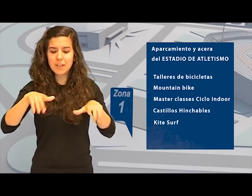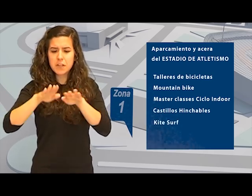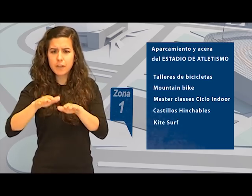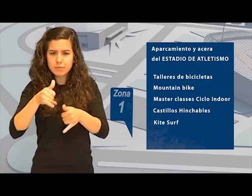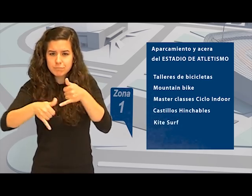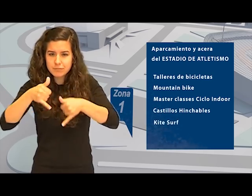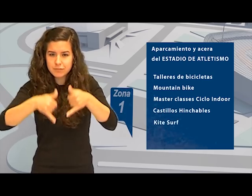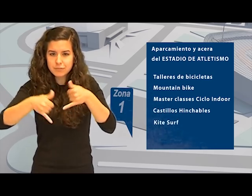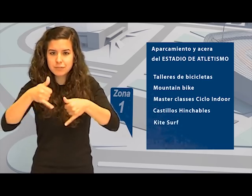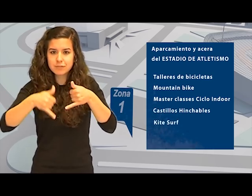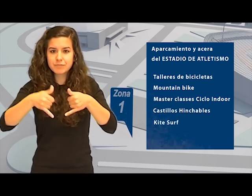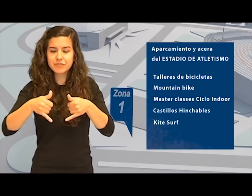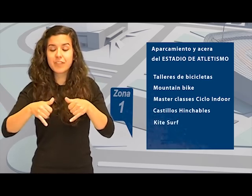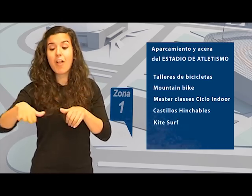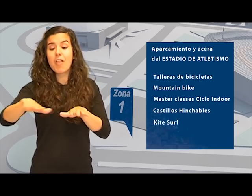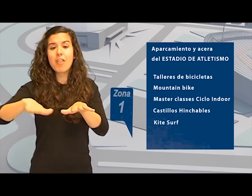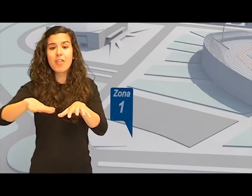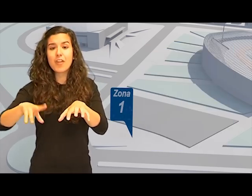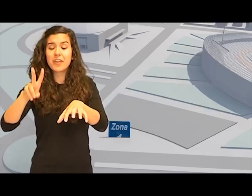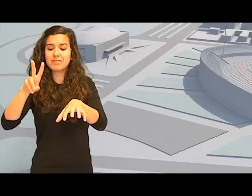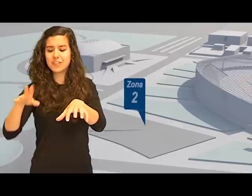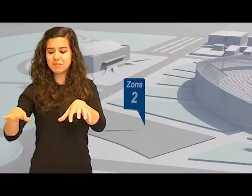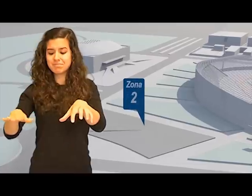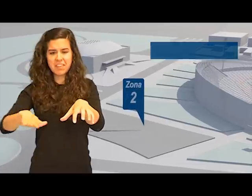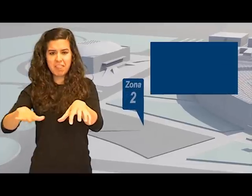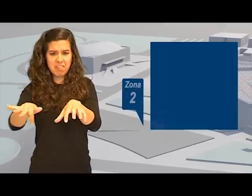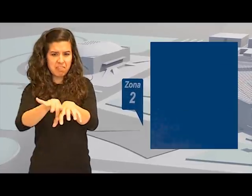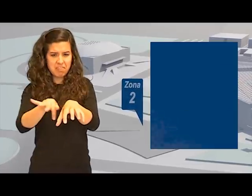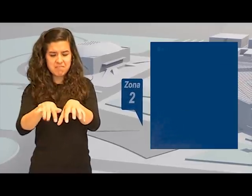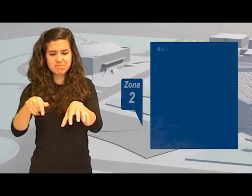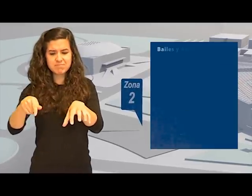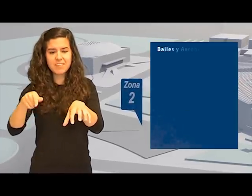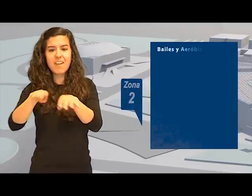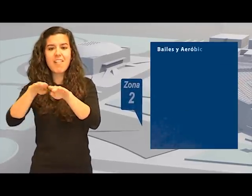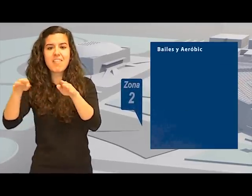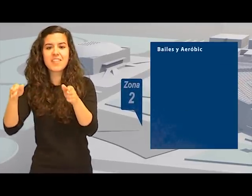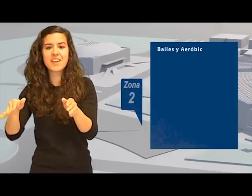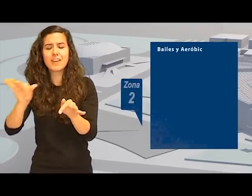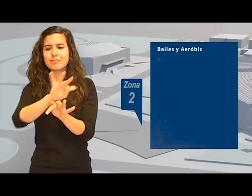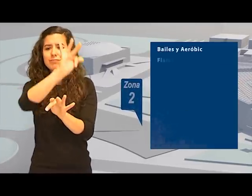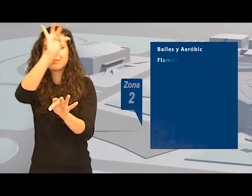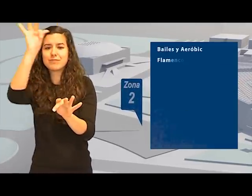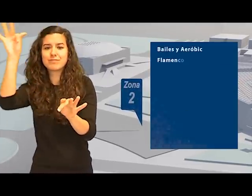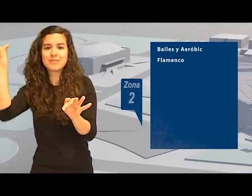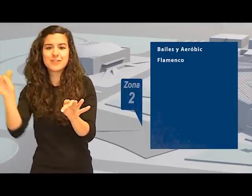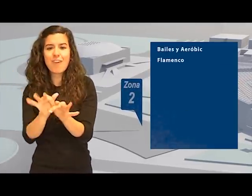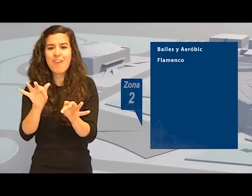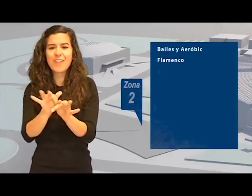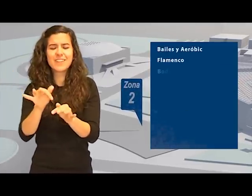castillos hinchables, kite surf... En la zona 2, que veis a continuación, habrá un escenario desde donde durante toda la